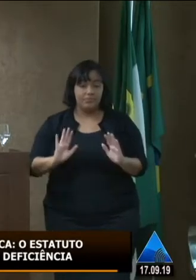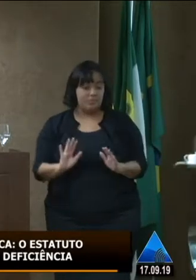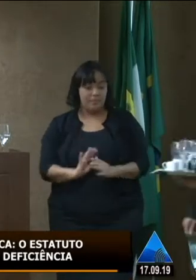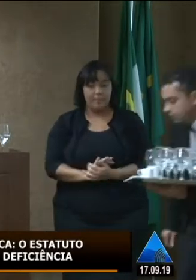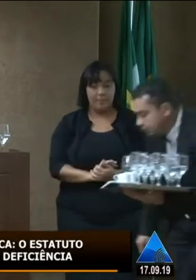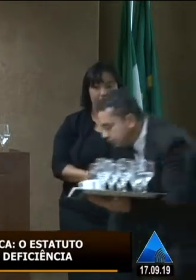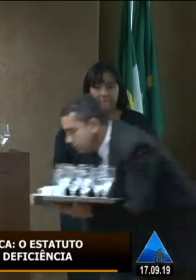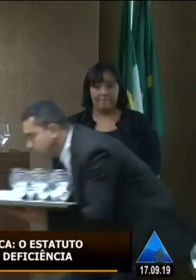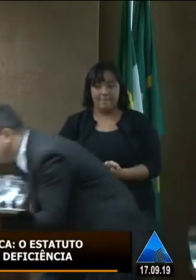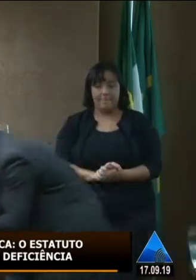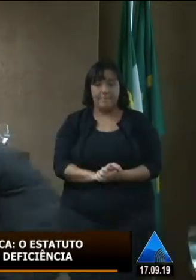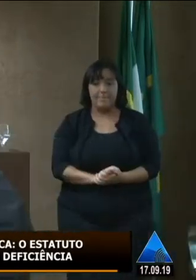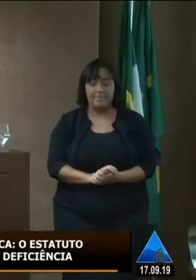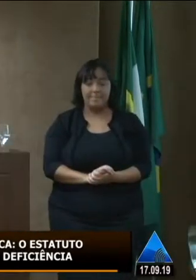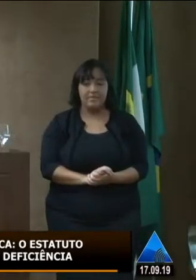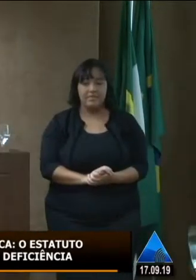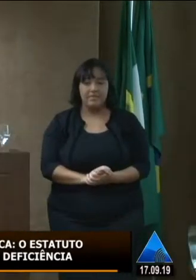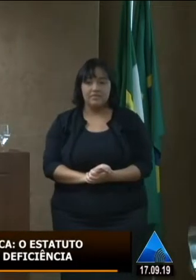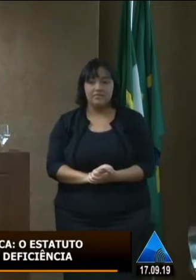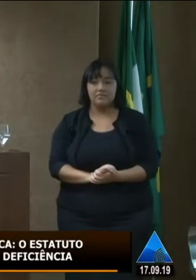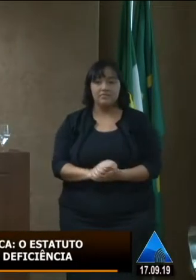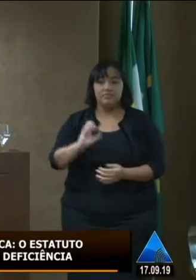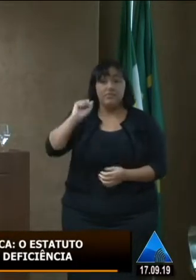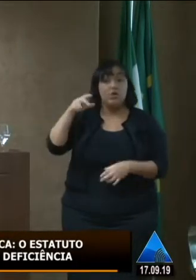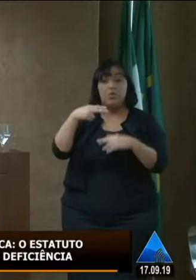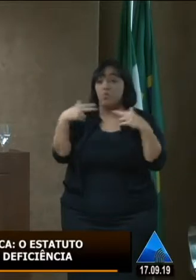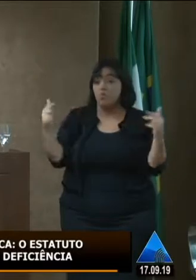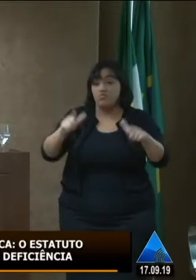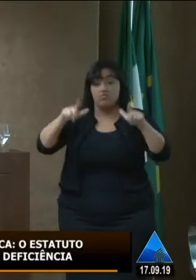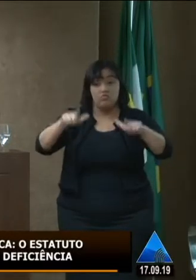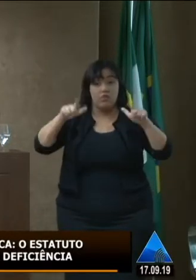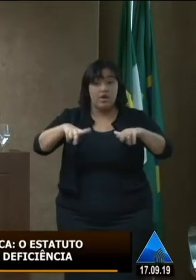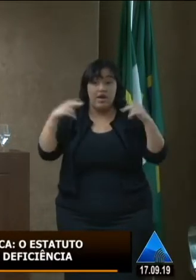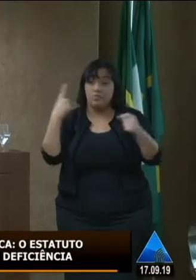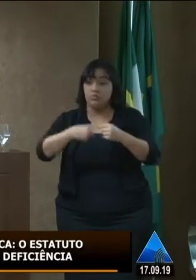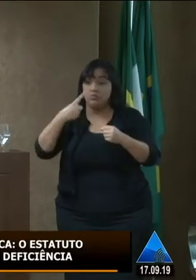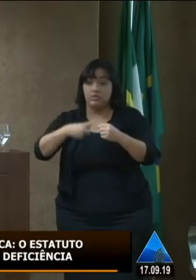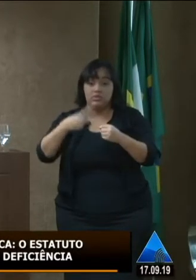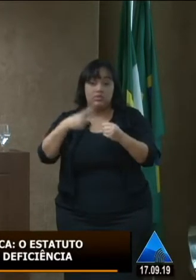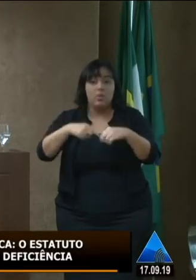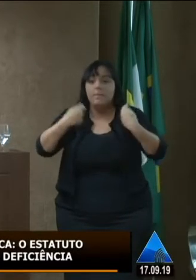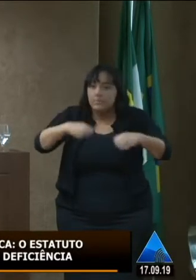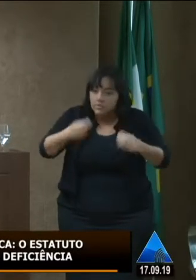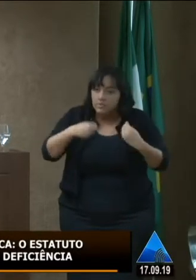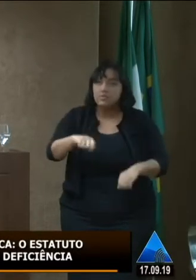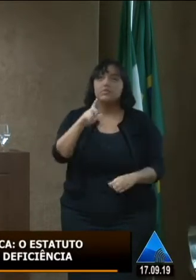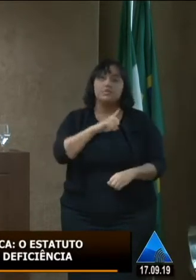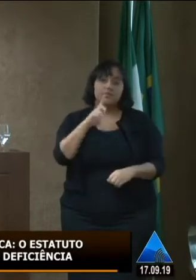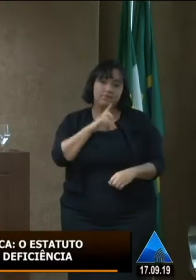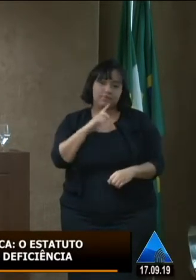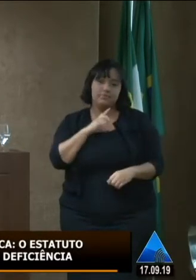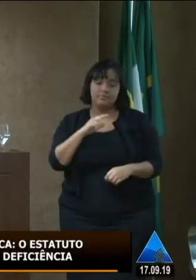desce ali para o Ceridó aí vem São José do Ceridó também precisa demanda políticas públicas para pessoas com